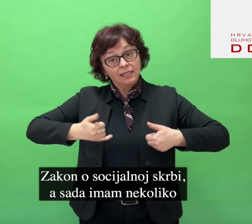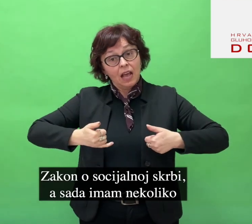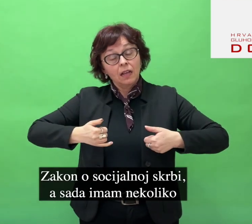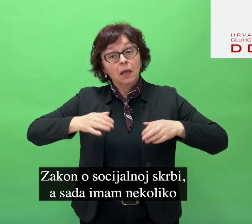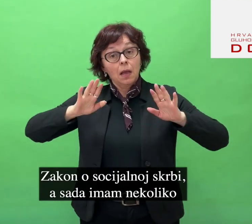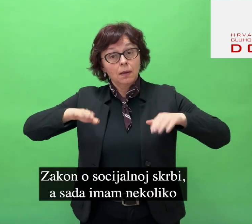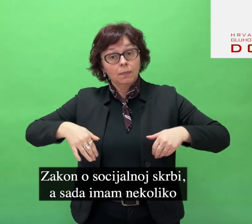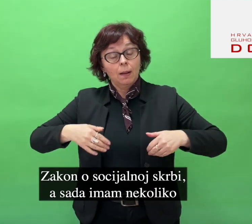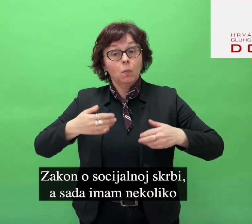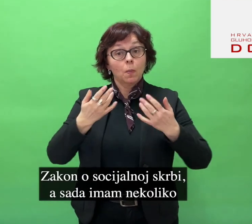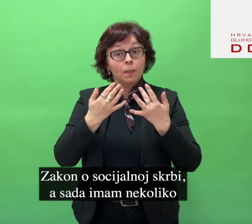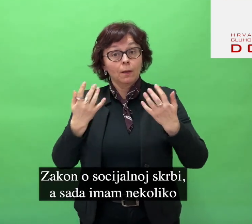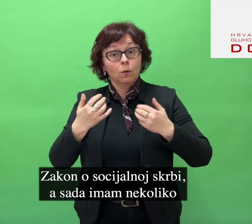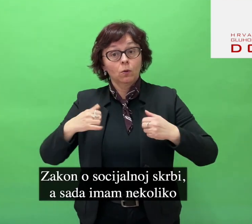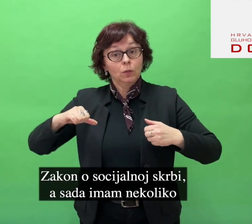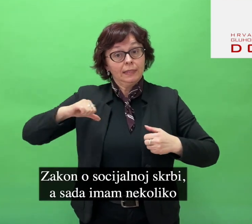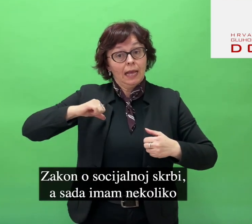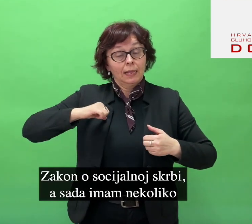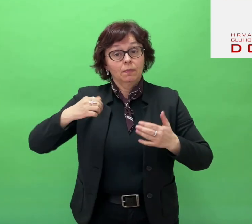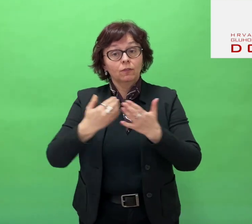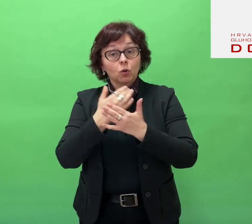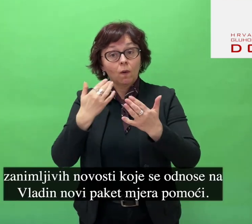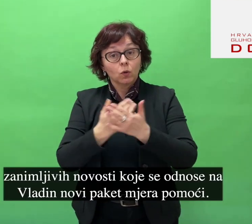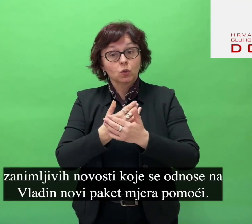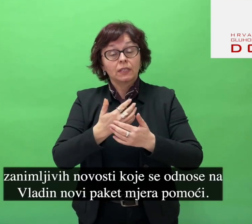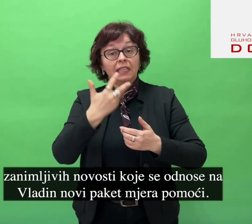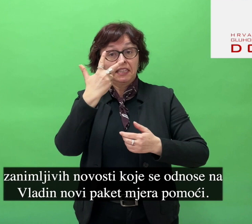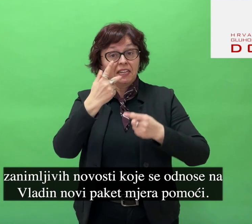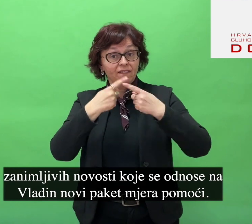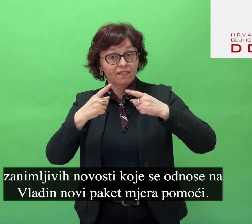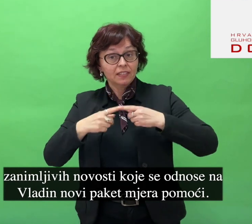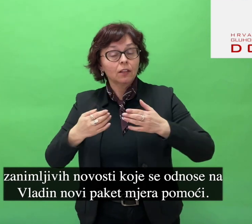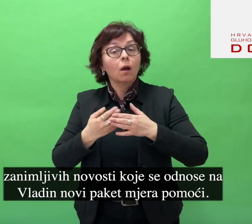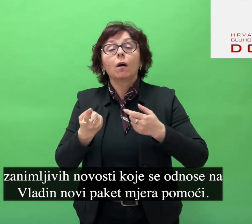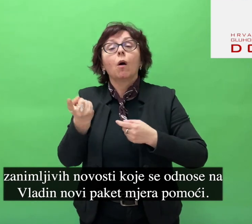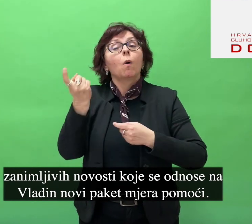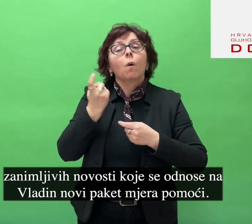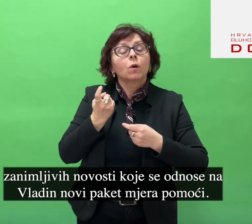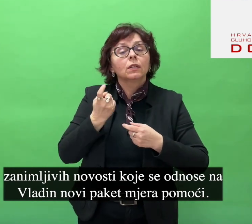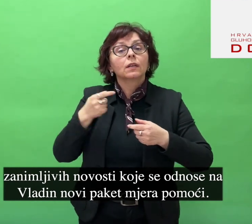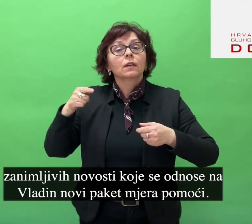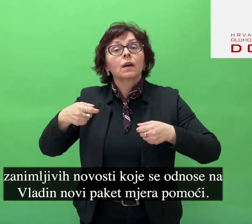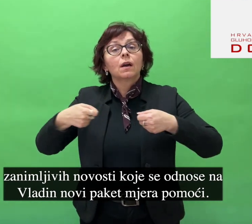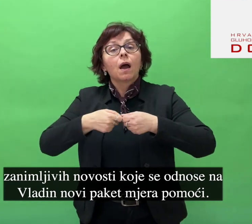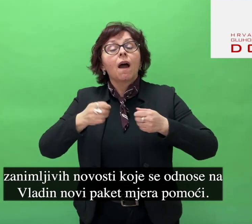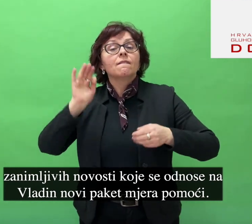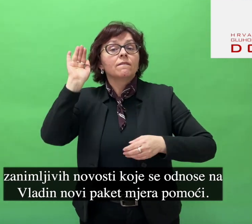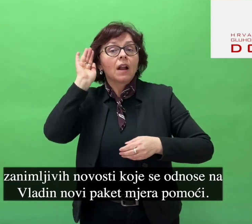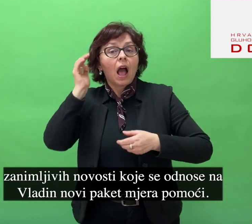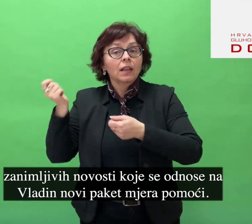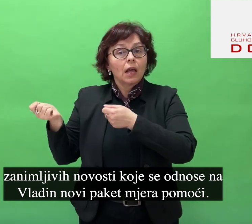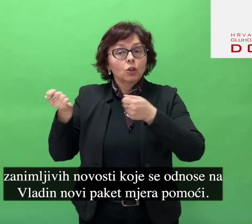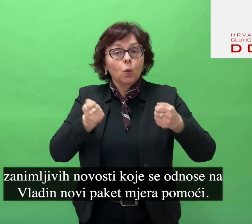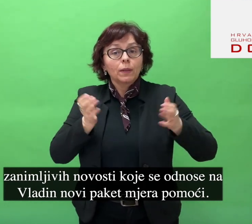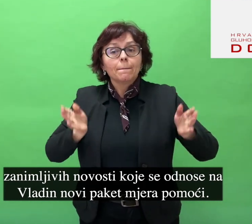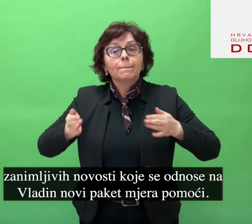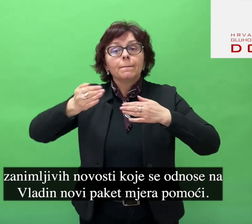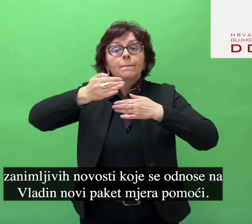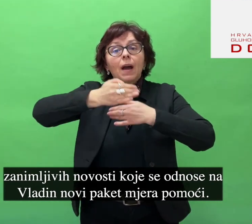skrbi, a sada imam nekoliko zanimljivih novosti koje se odnose na vladi novi paket mjera